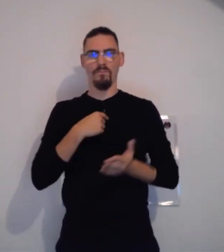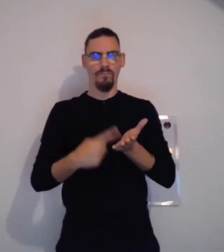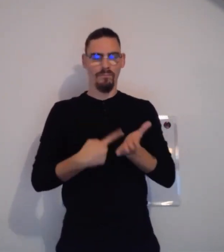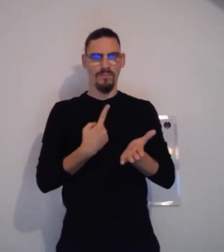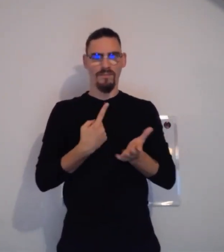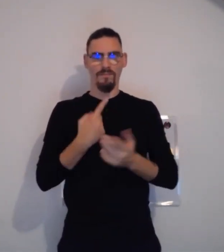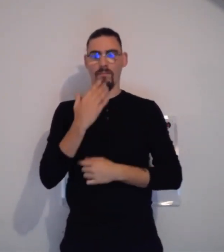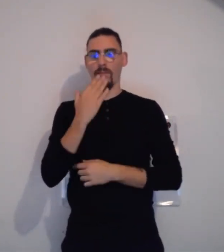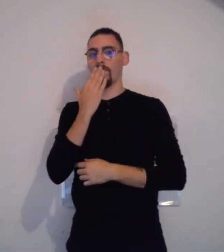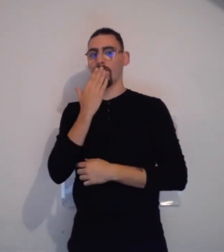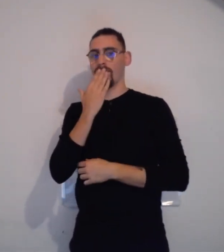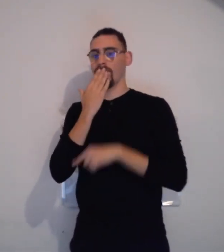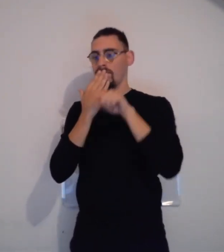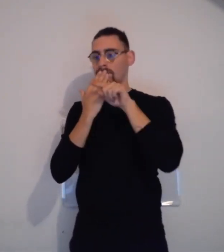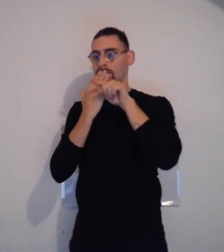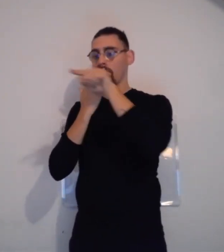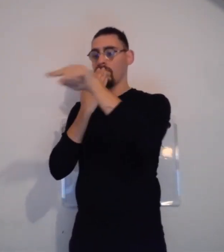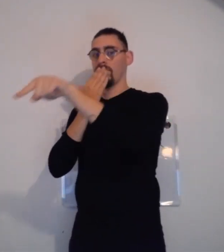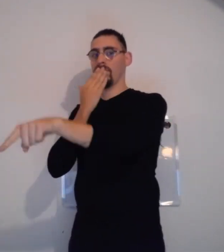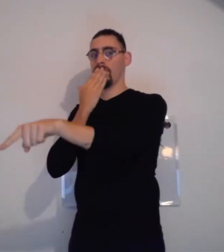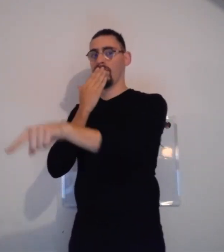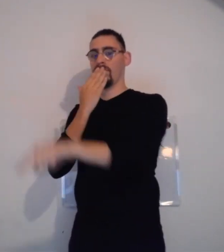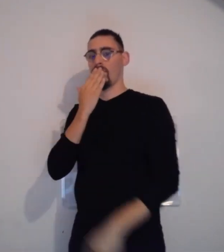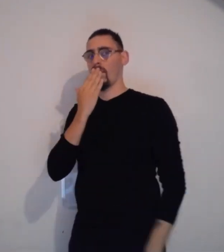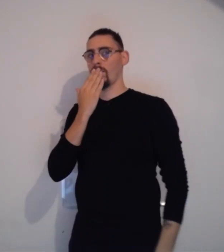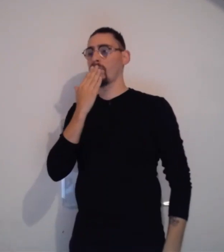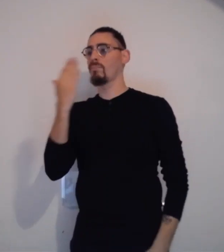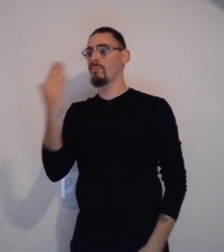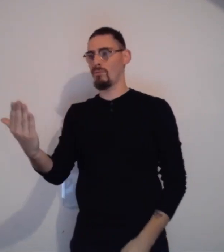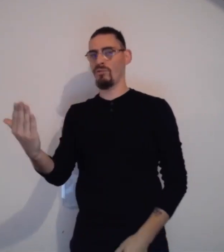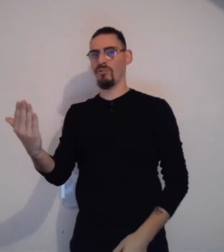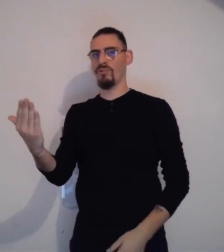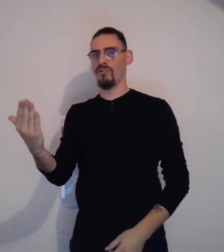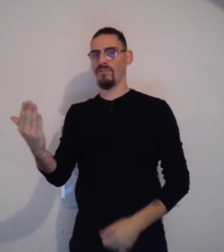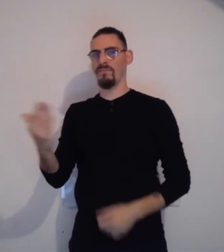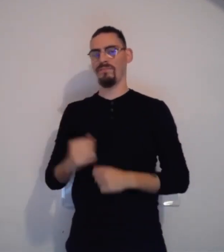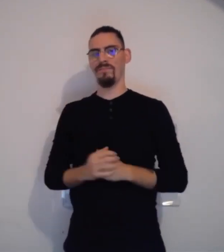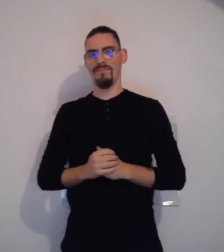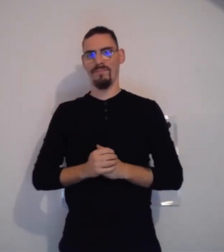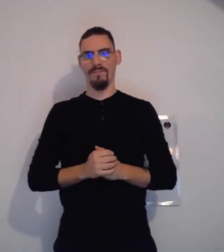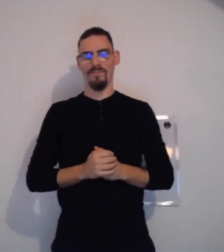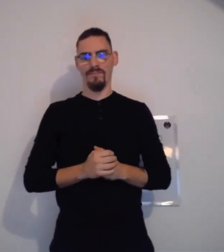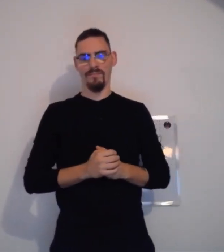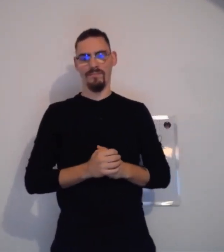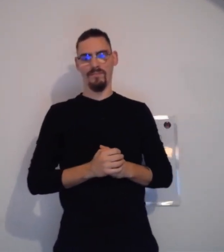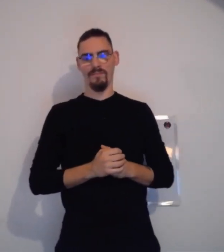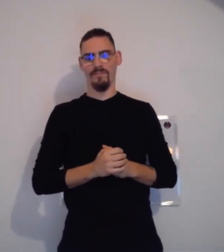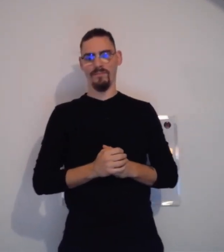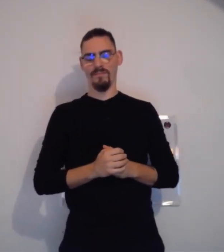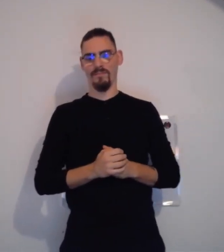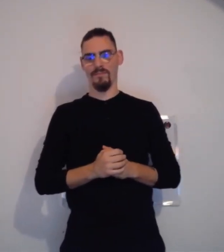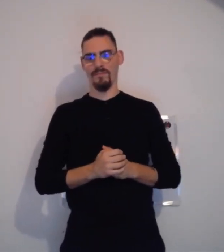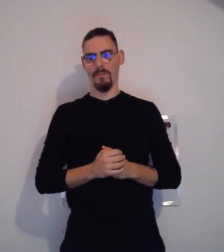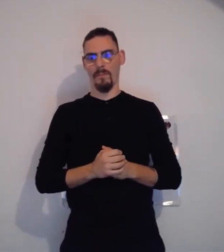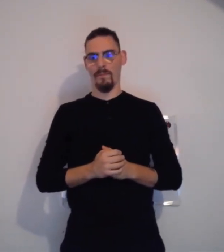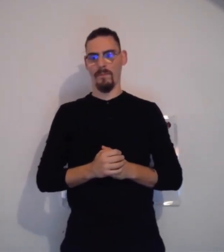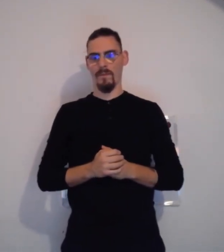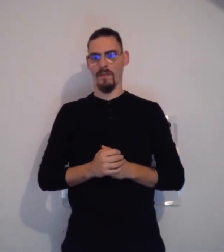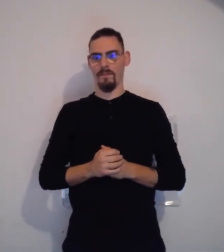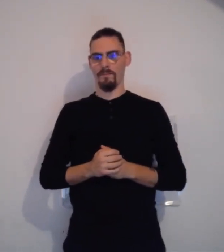devant. Vous voyez ? Je vais vous le refaire, regardez. Je le déplace vers l'avant. C'est le mouvement. Je le bouge vers l'avant.